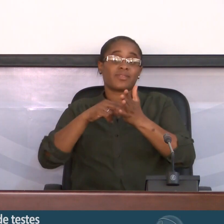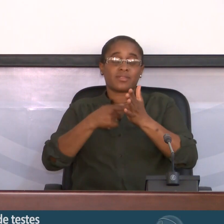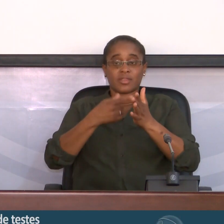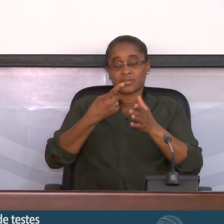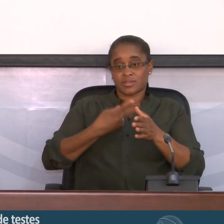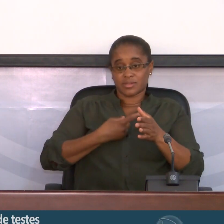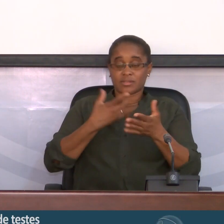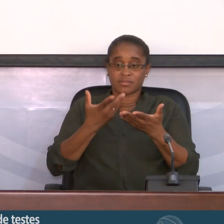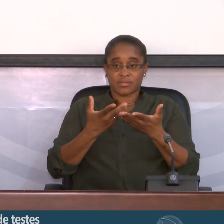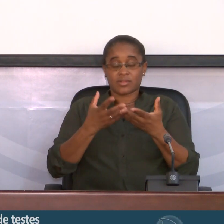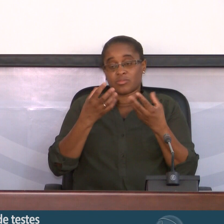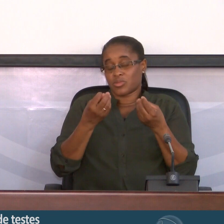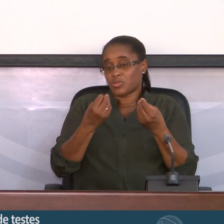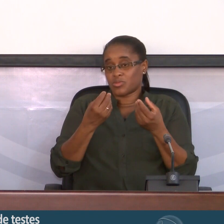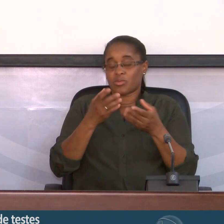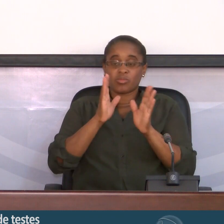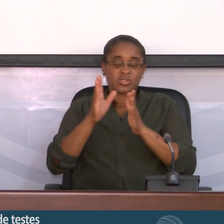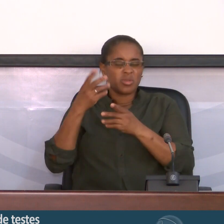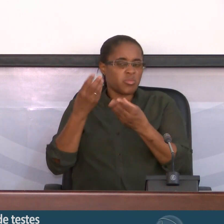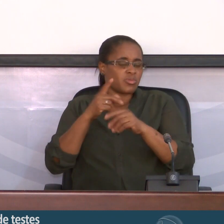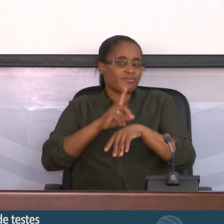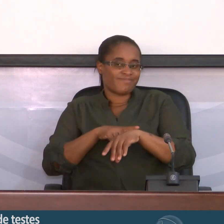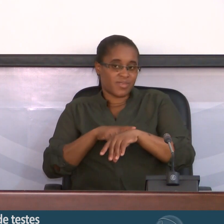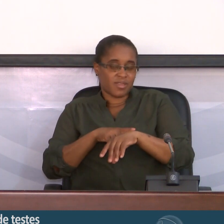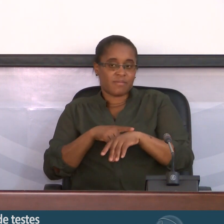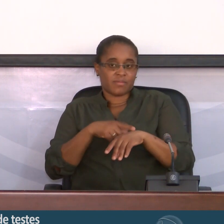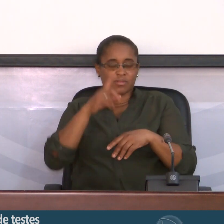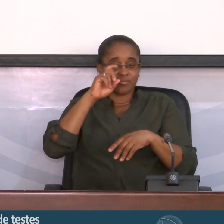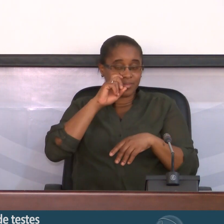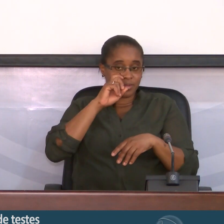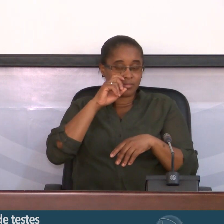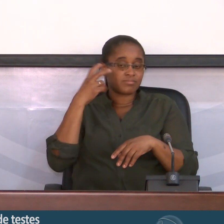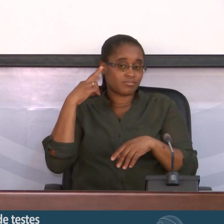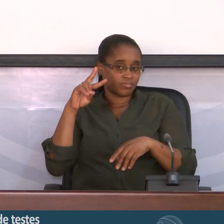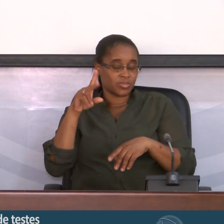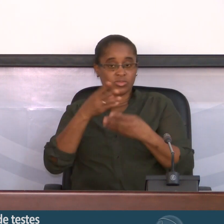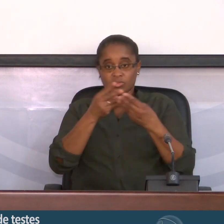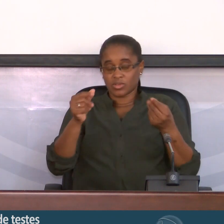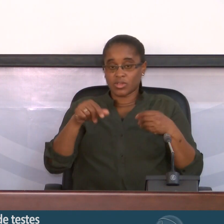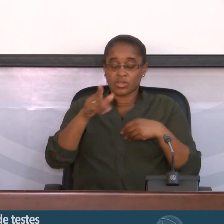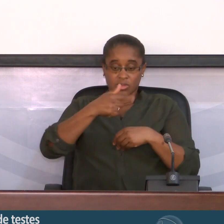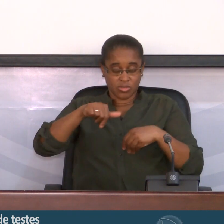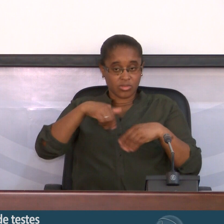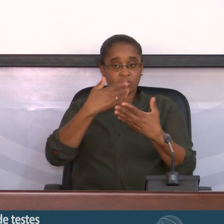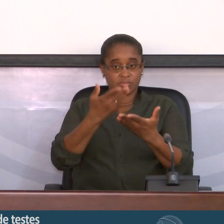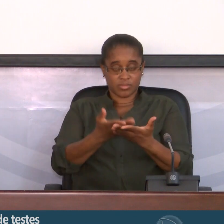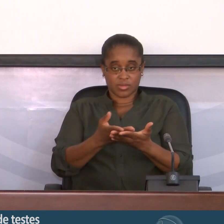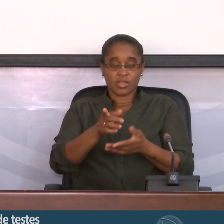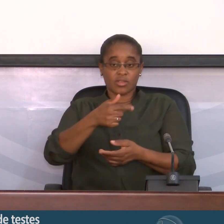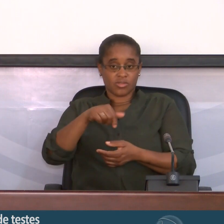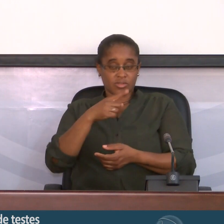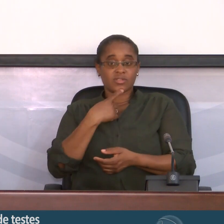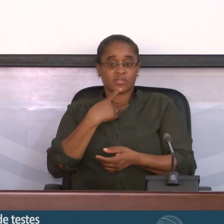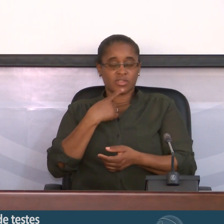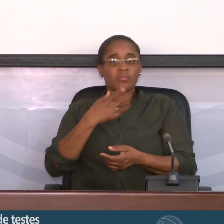é um processo que leva muito tempo a garantir a qualidade dos resultados que nós damos. Nós entendemos que não é, e inclusive